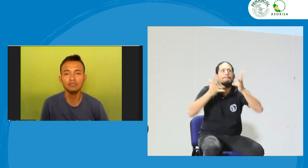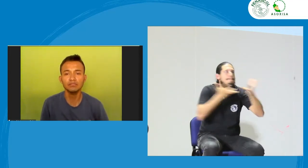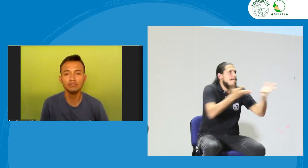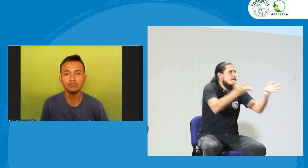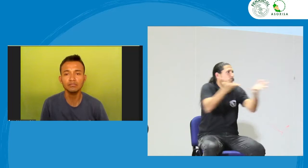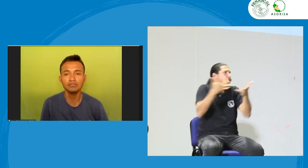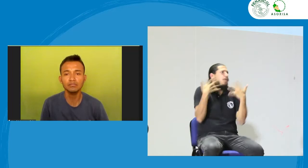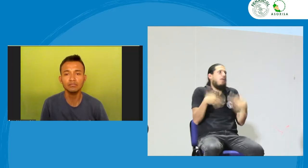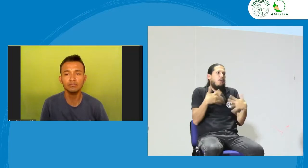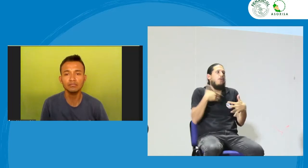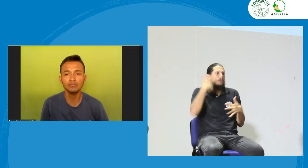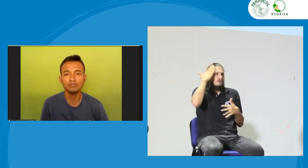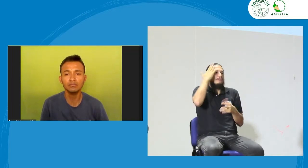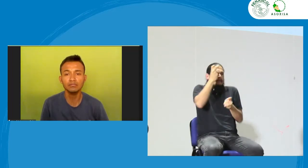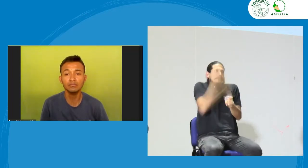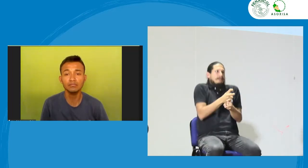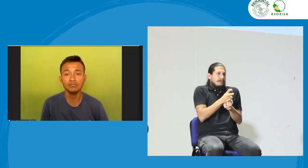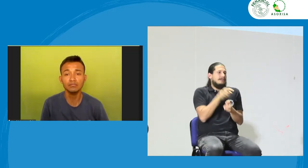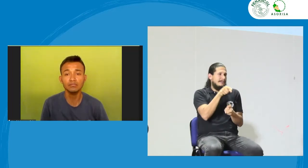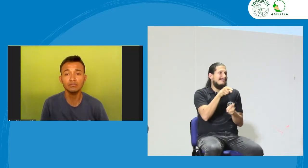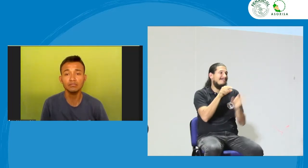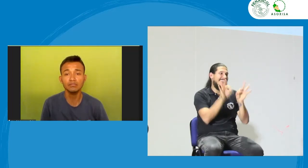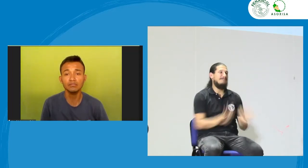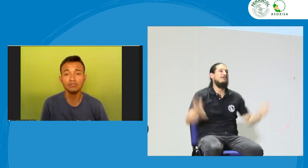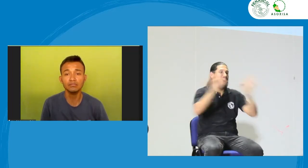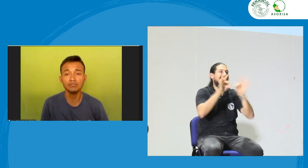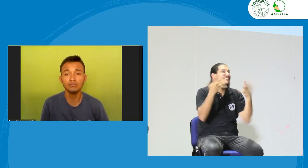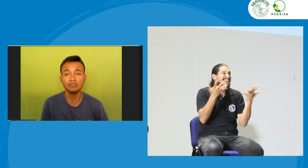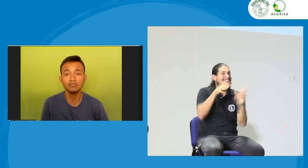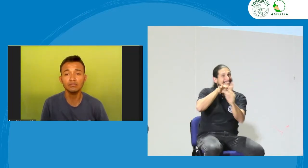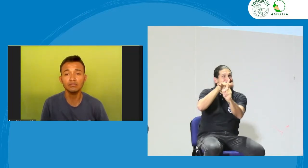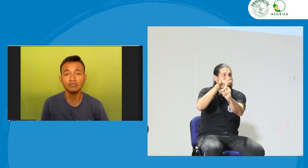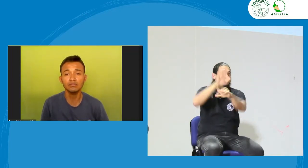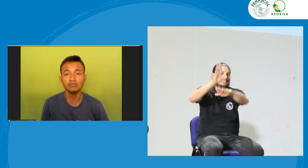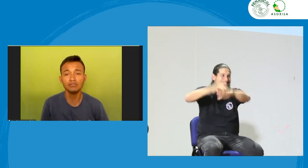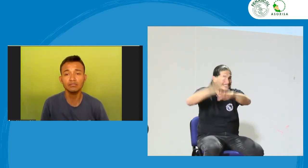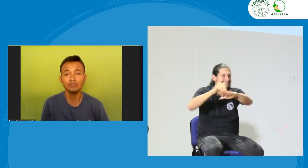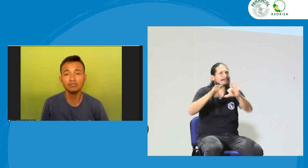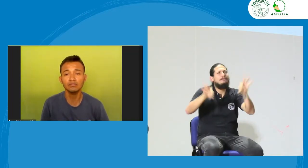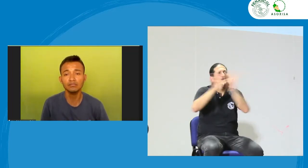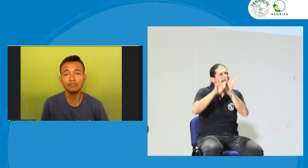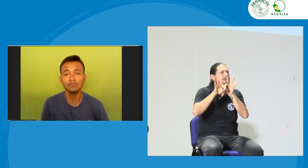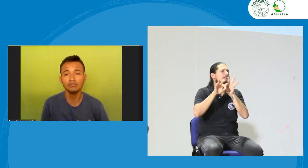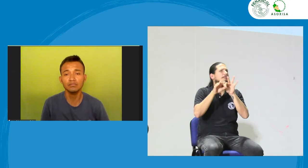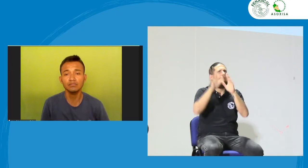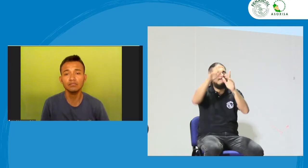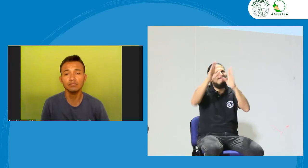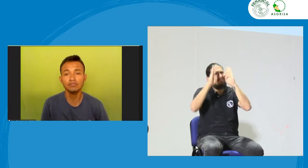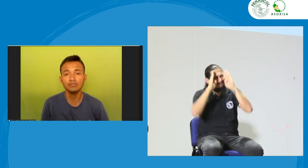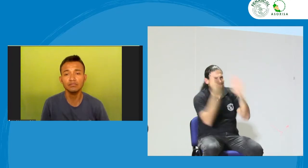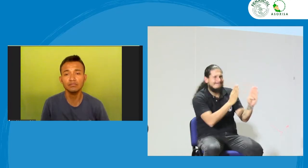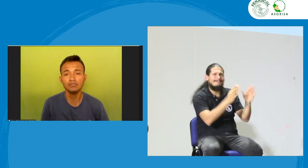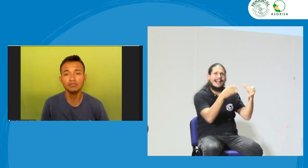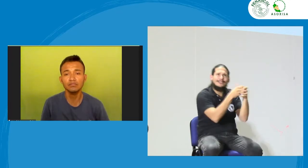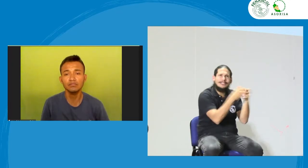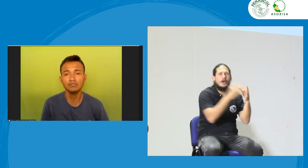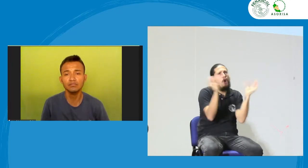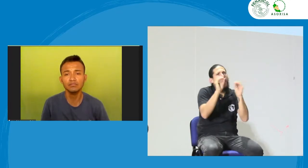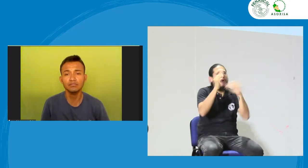digo a la entidad le digo mire es que este intérprete no ¿qué hago? entonces ya hay una doble barrera entonces eso es importante hacer la incidencia pertinente